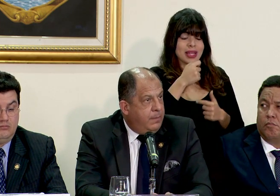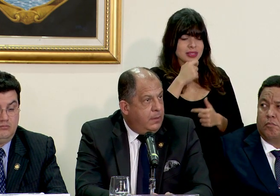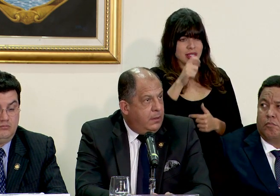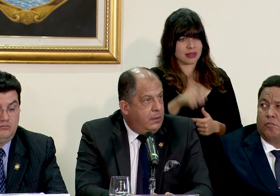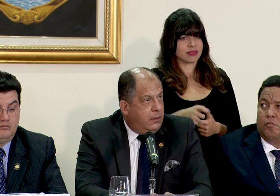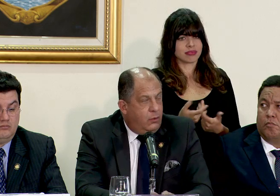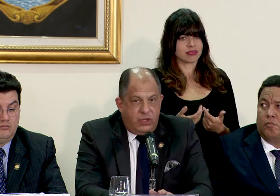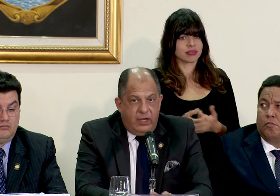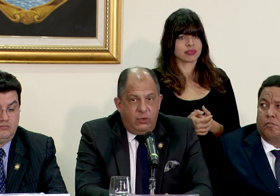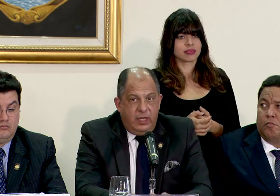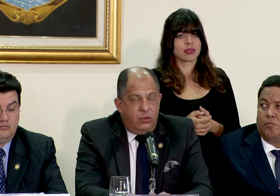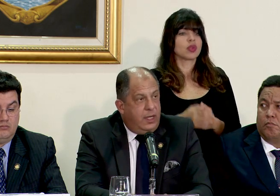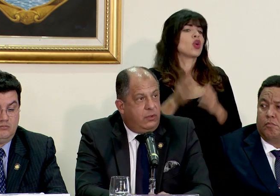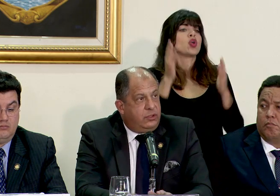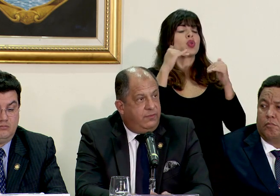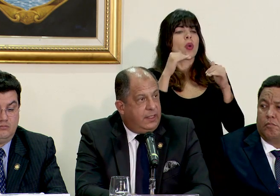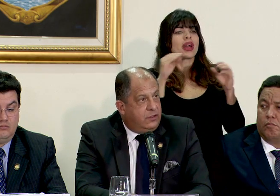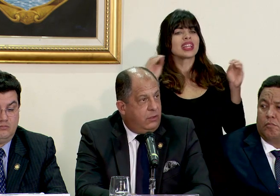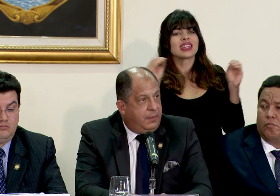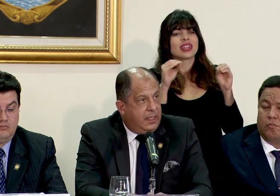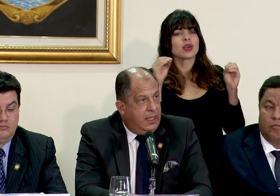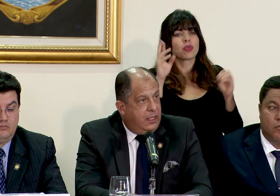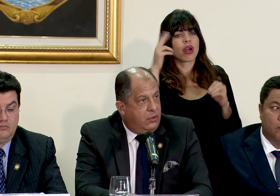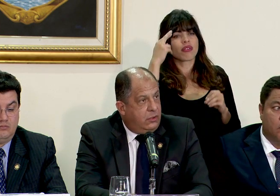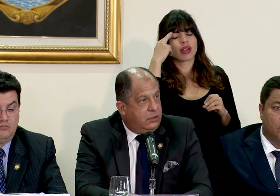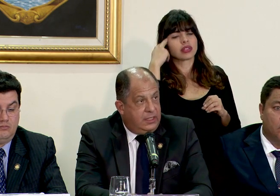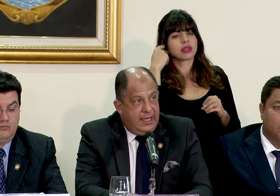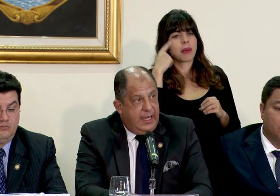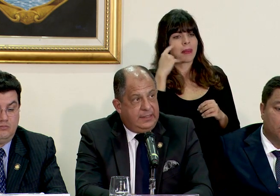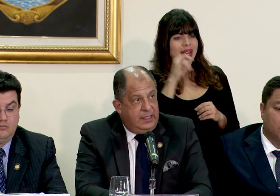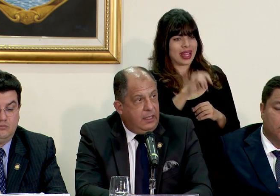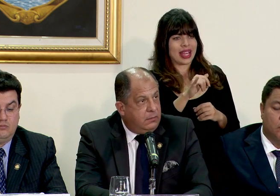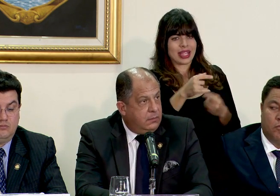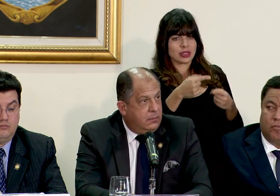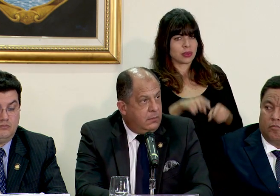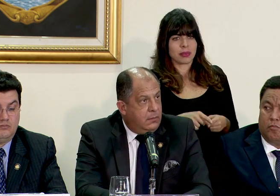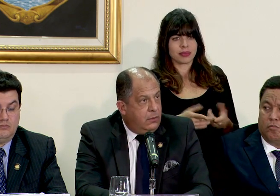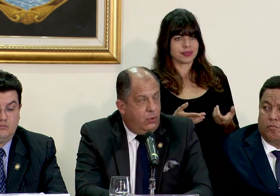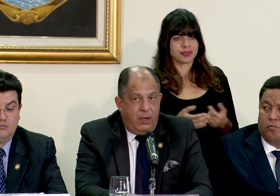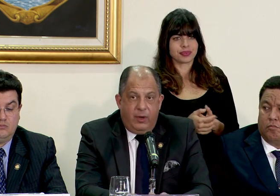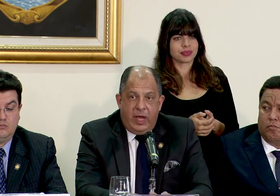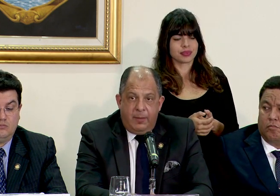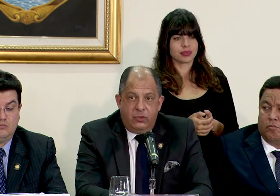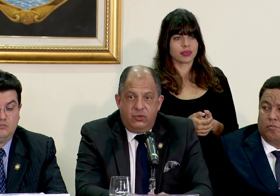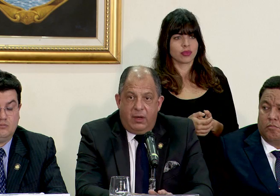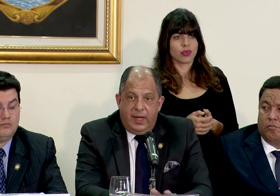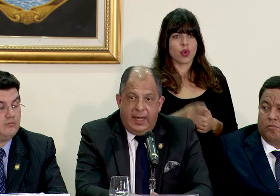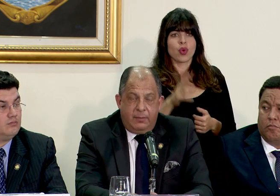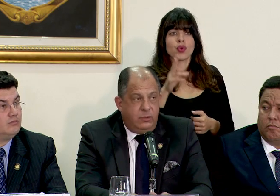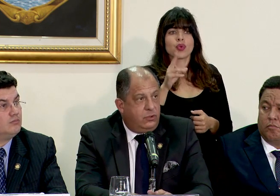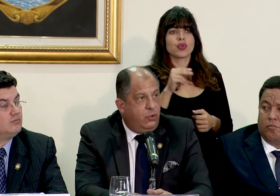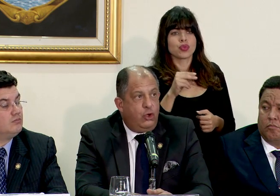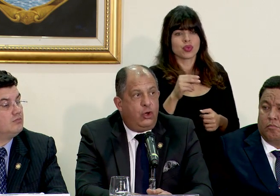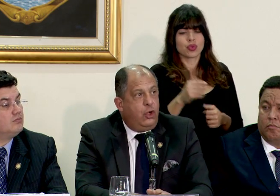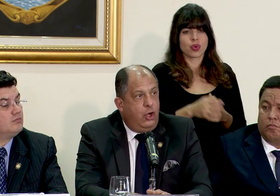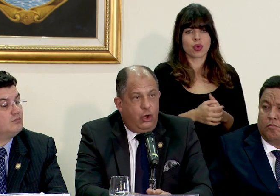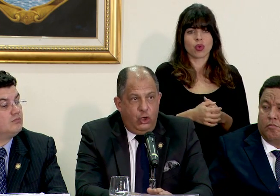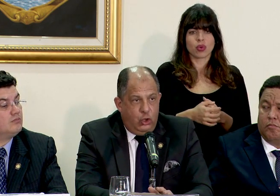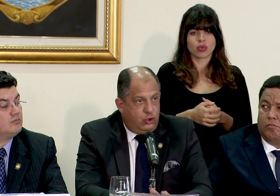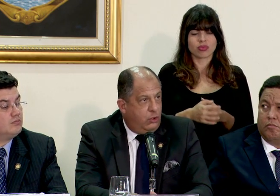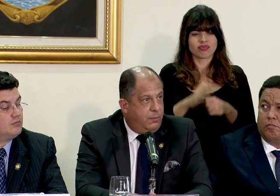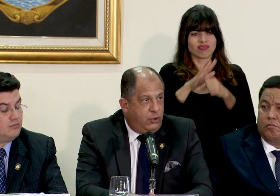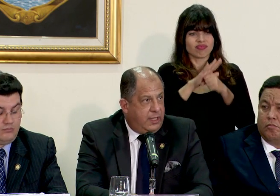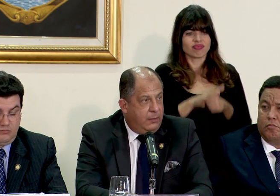no hay ninguna justificación para que ello sea así no abajamos no avalamos no